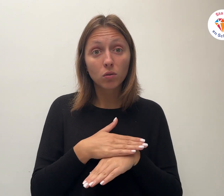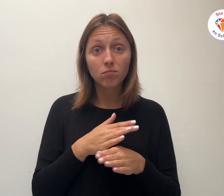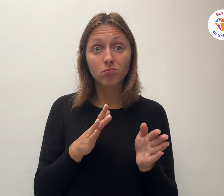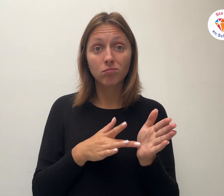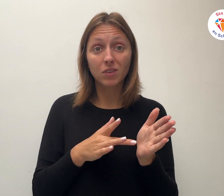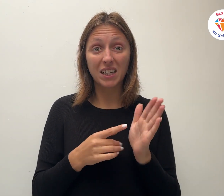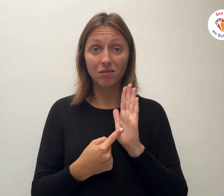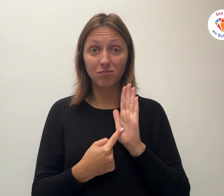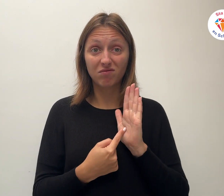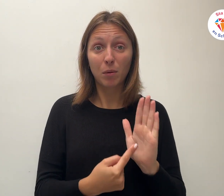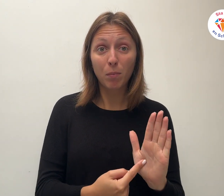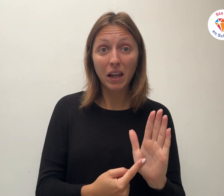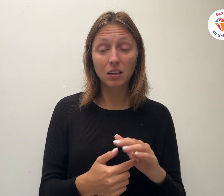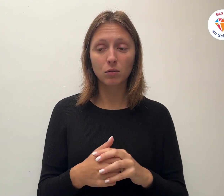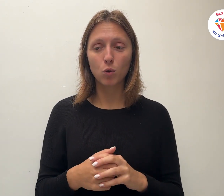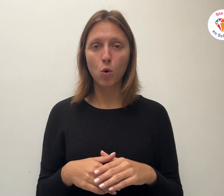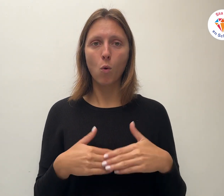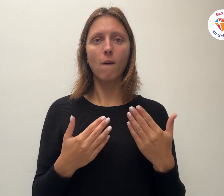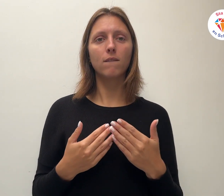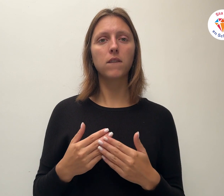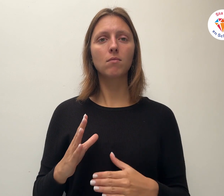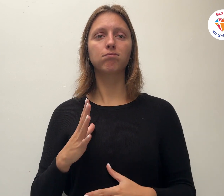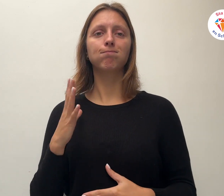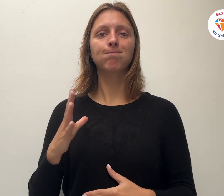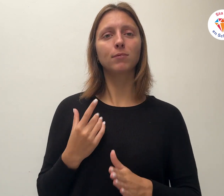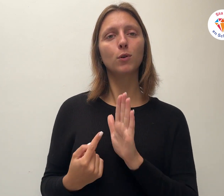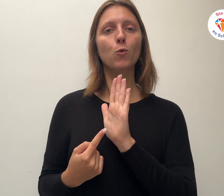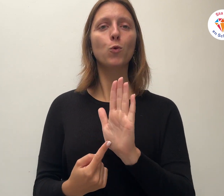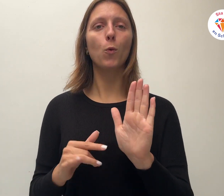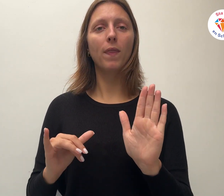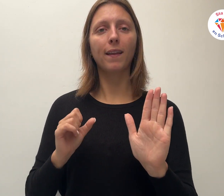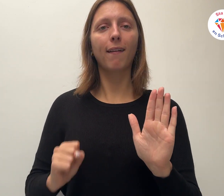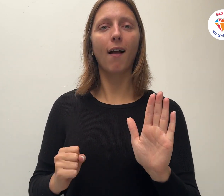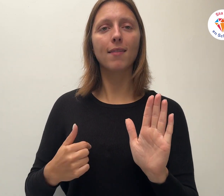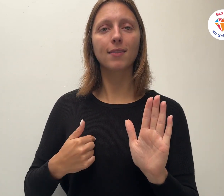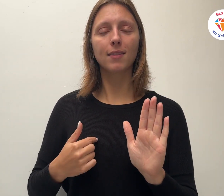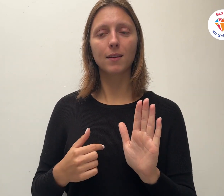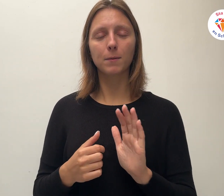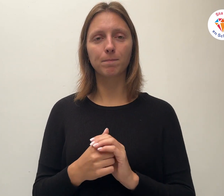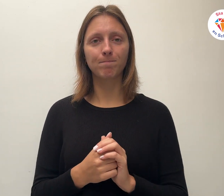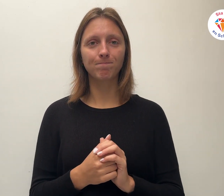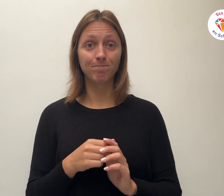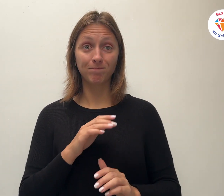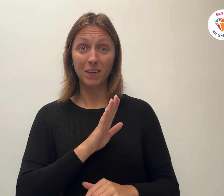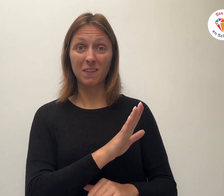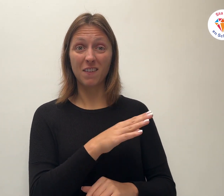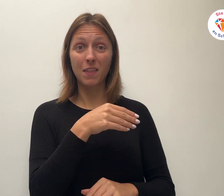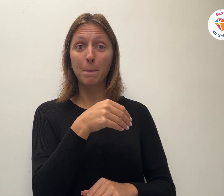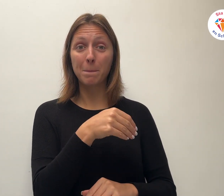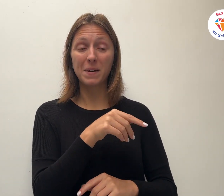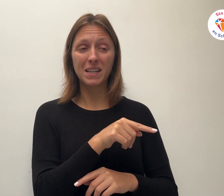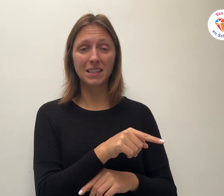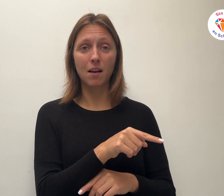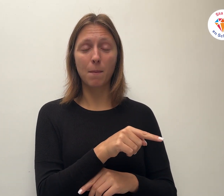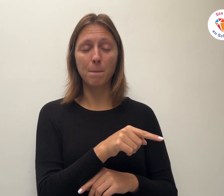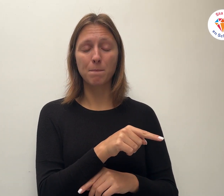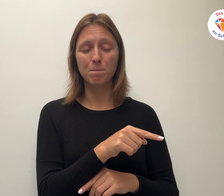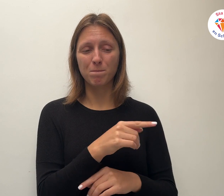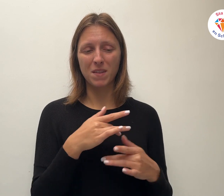tonen aan een ander wat we kunnen? Martha haar ingesteldheid, haar hart zat niet goed Ik wil je